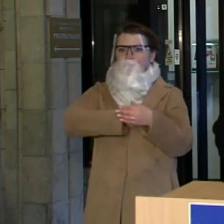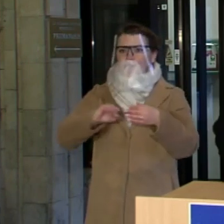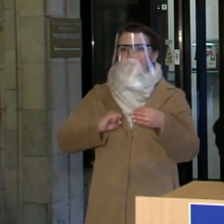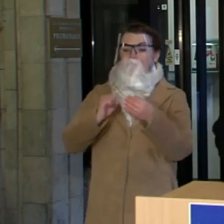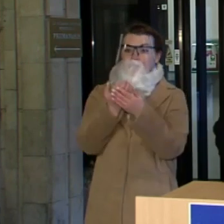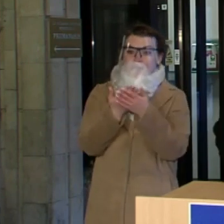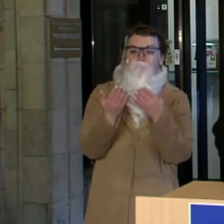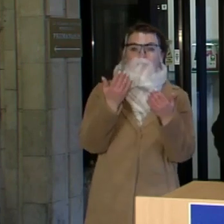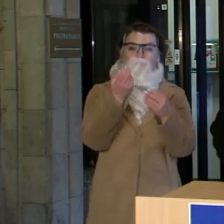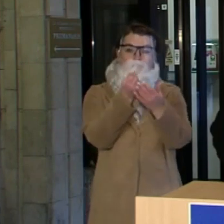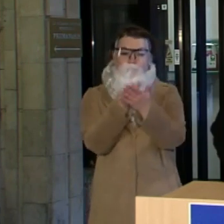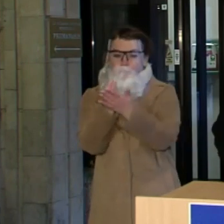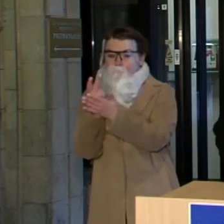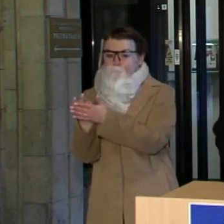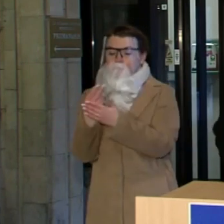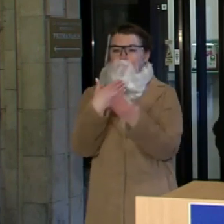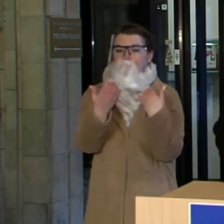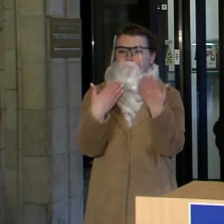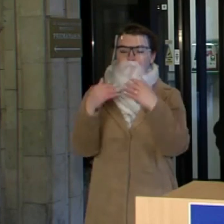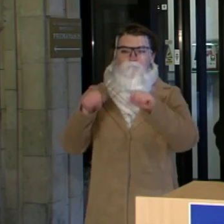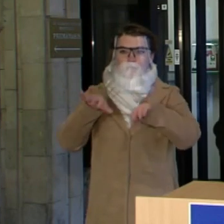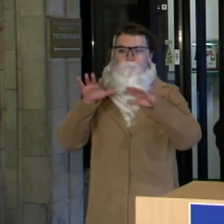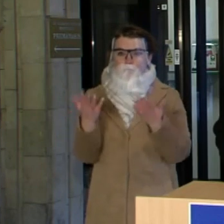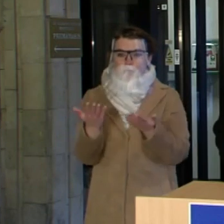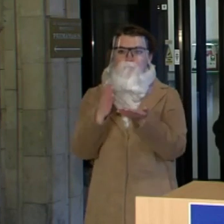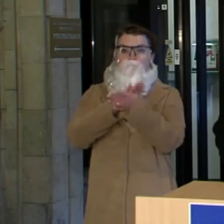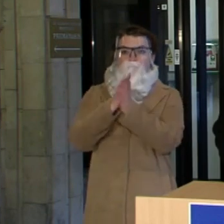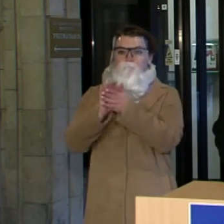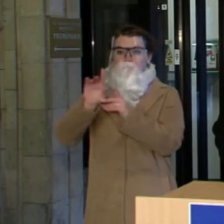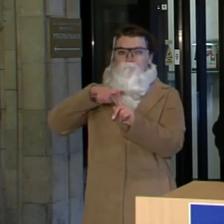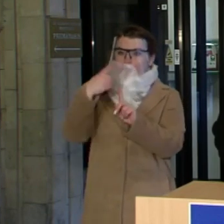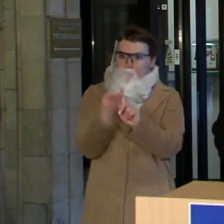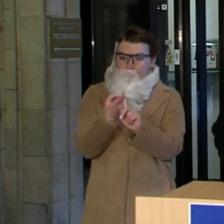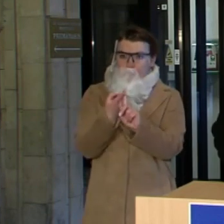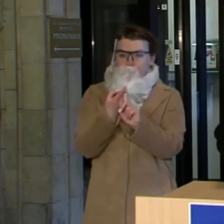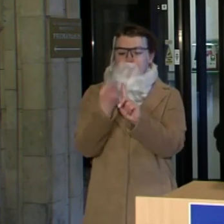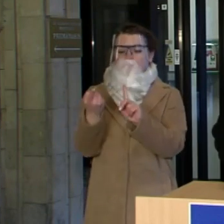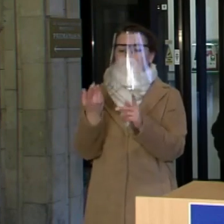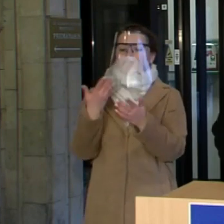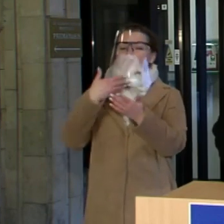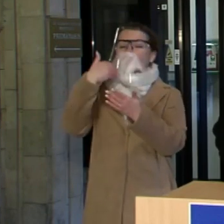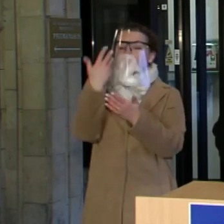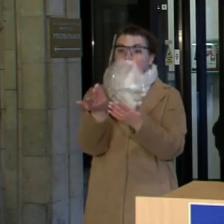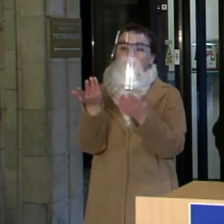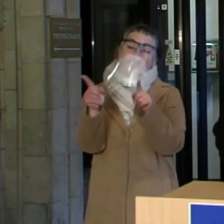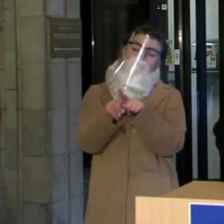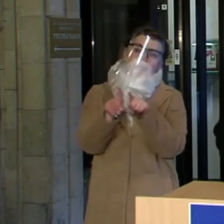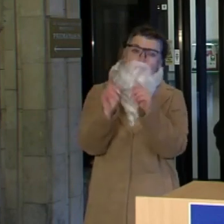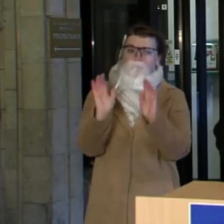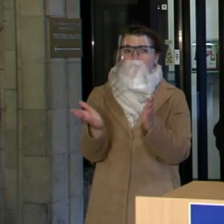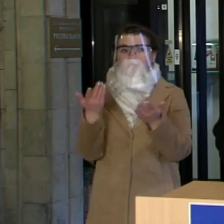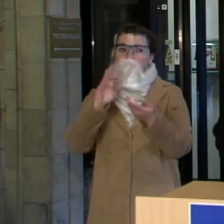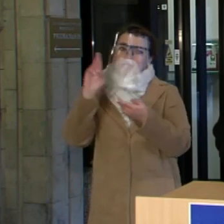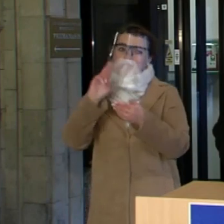normalizuoti ir sutvarkyti, tai manau, kad mes po truputį artėsime link to